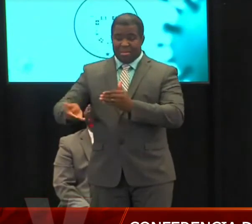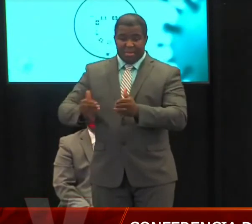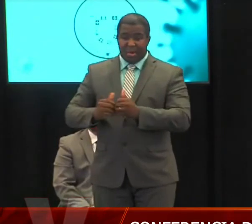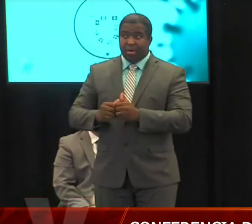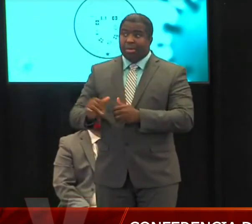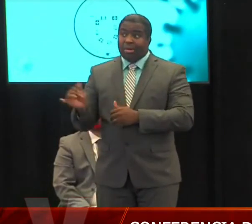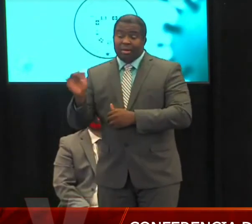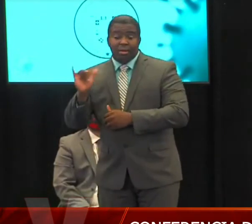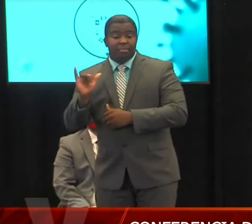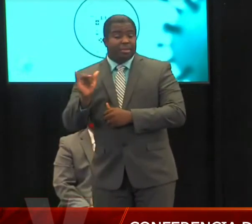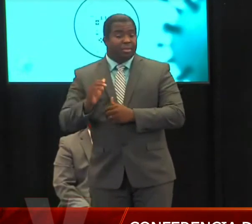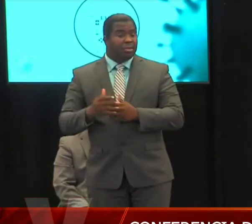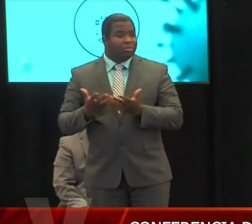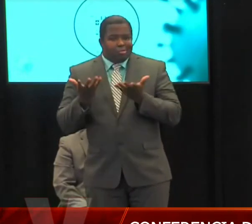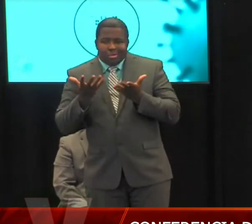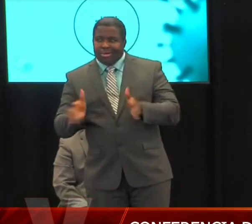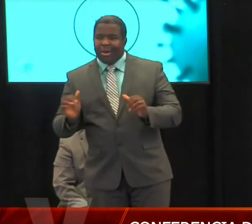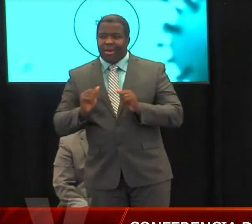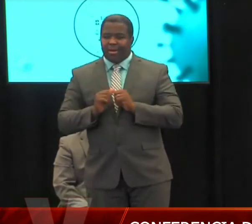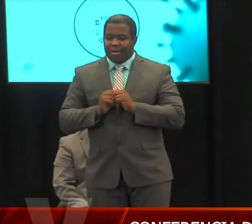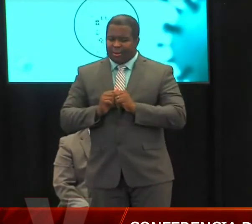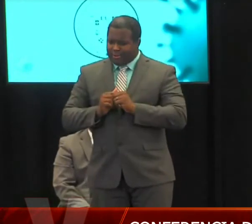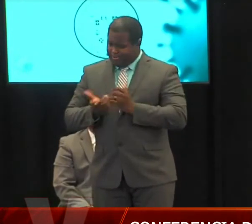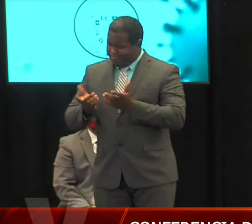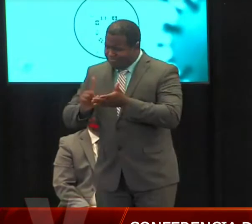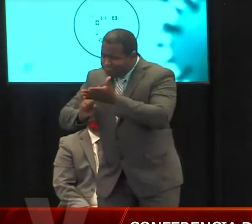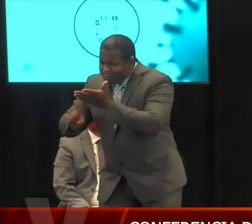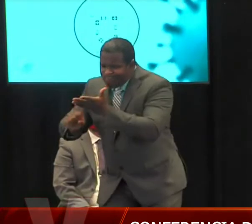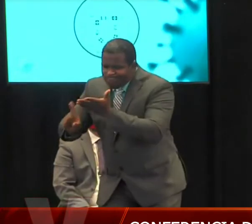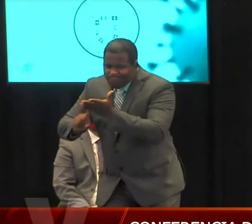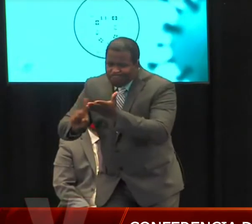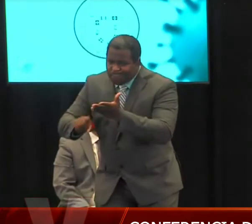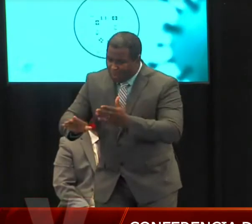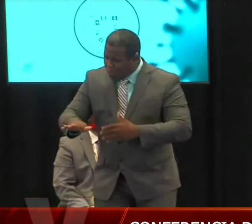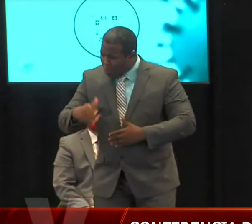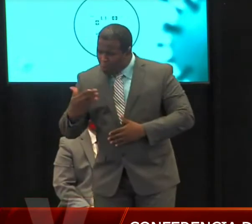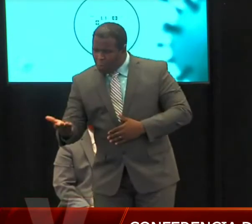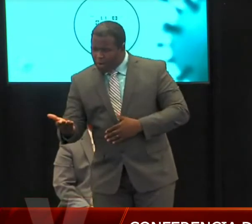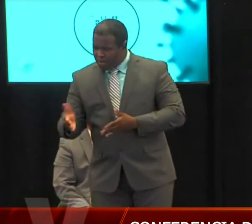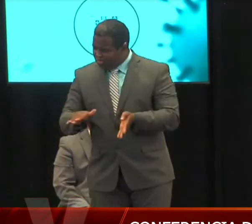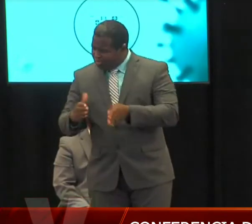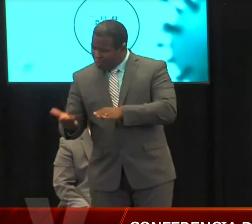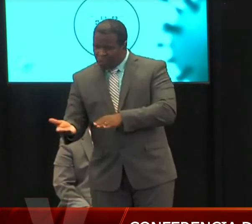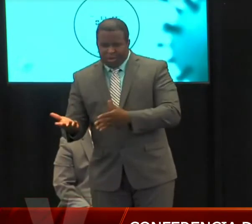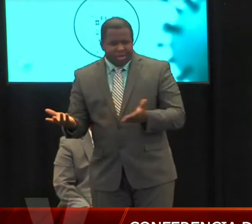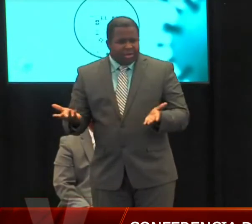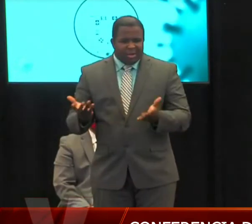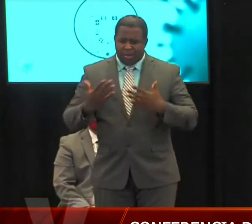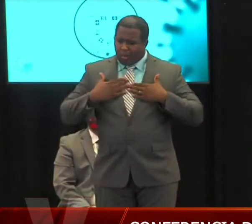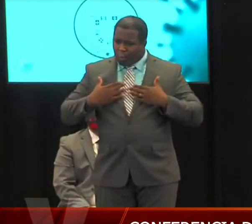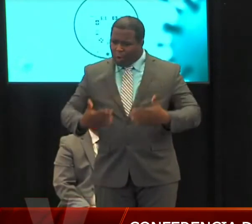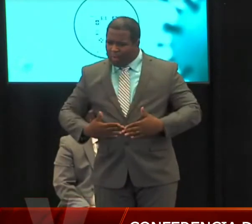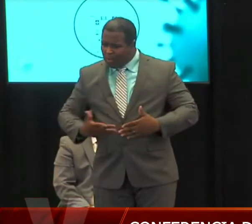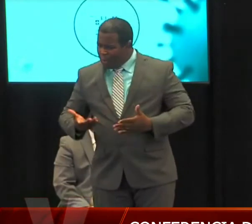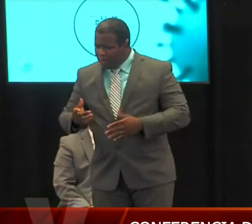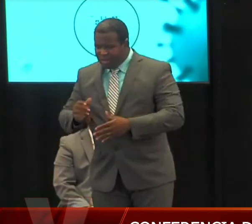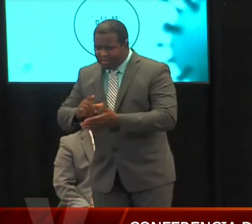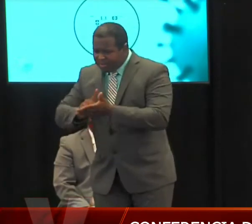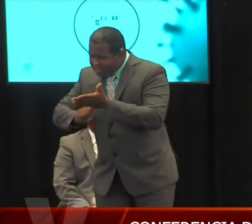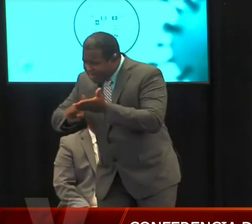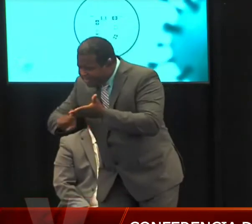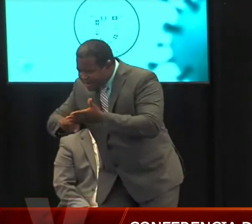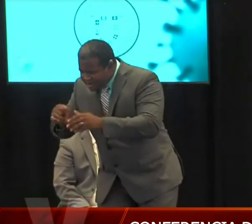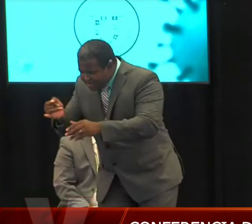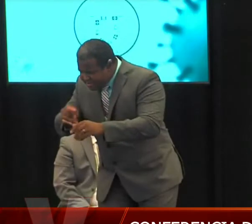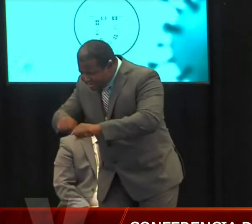defunción influenza o neumonía asociada a COVID como causa de muerte. El 11.4